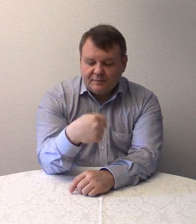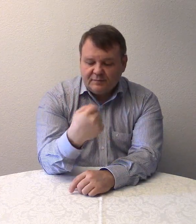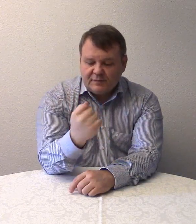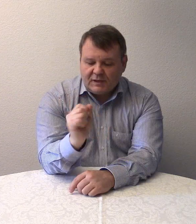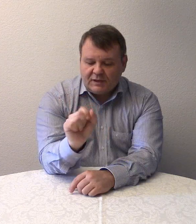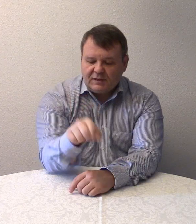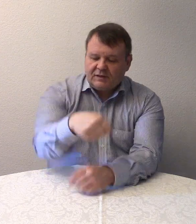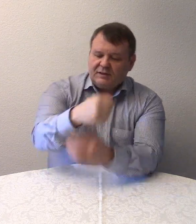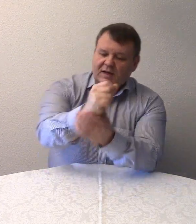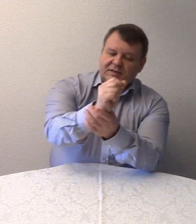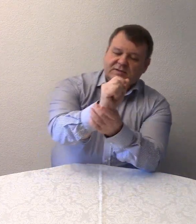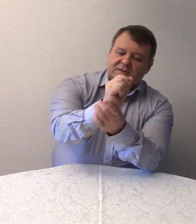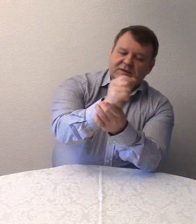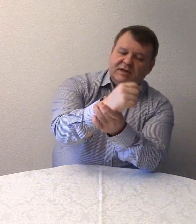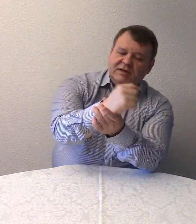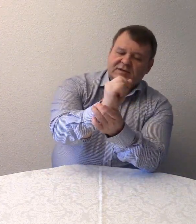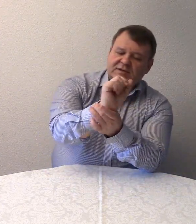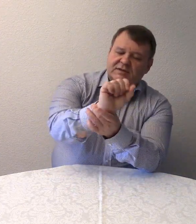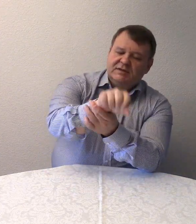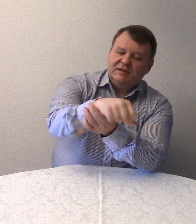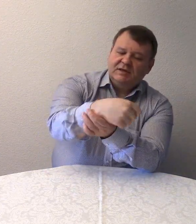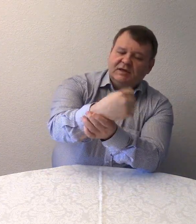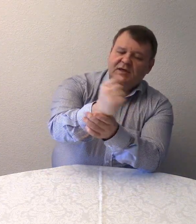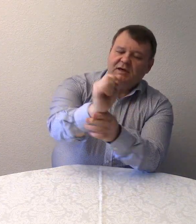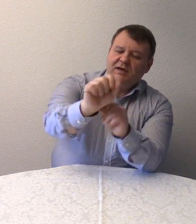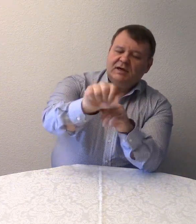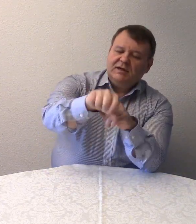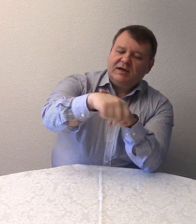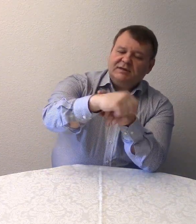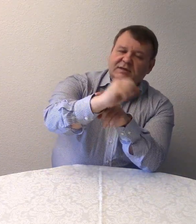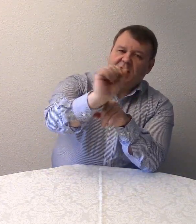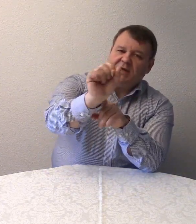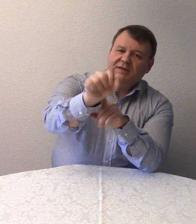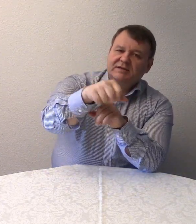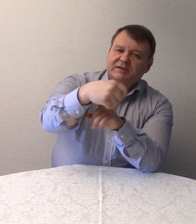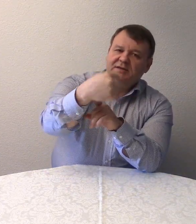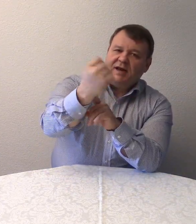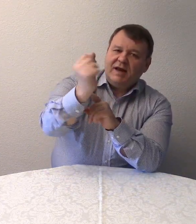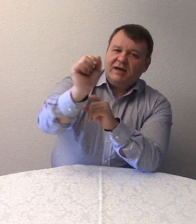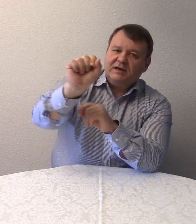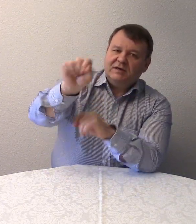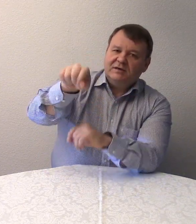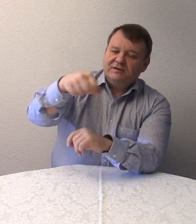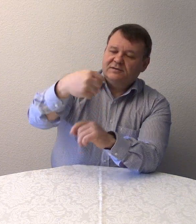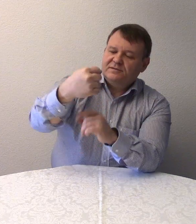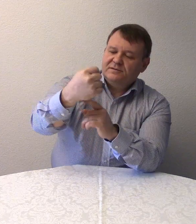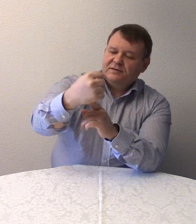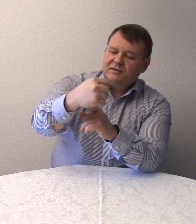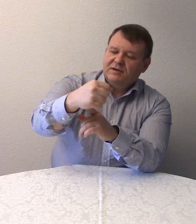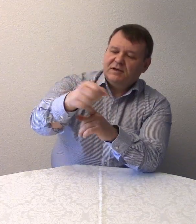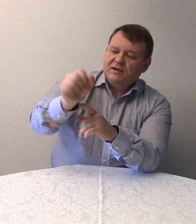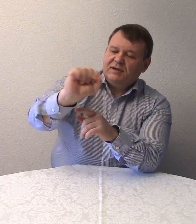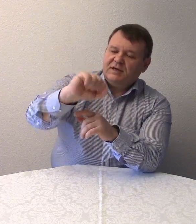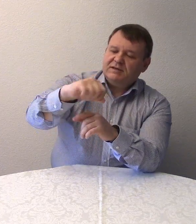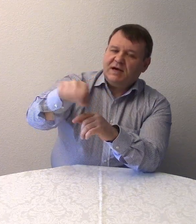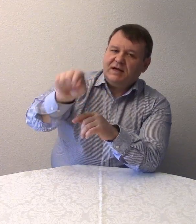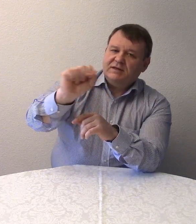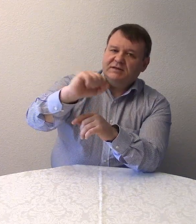Das ist das Handgelenk. Das ist